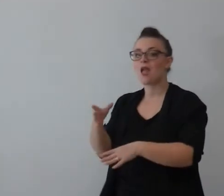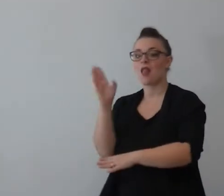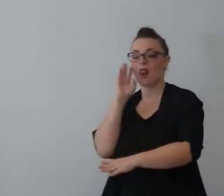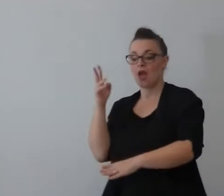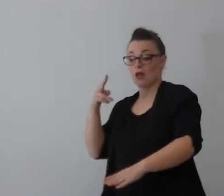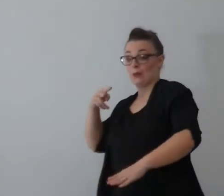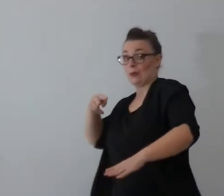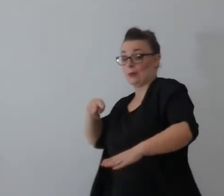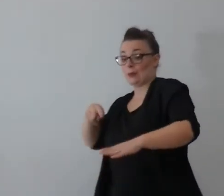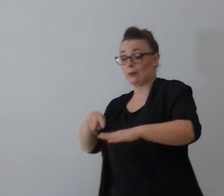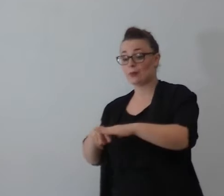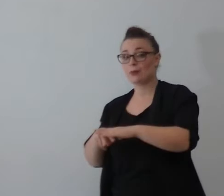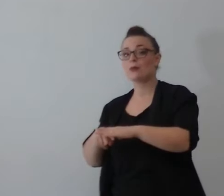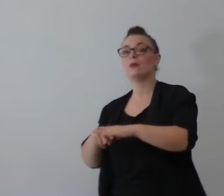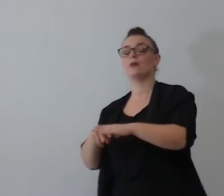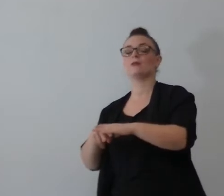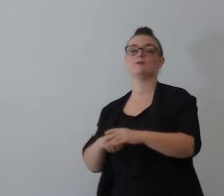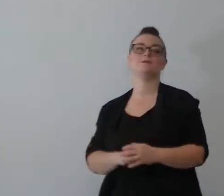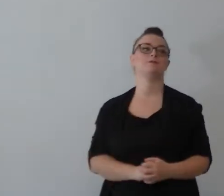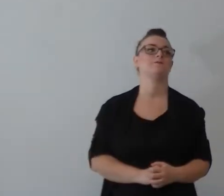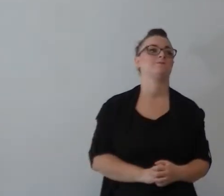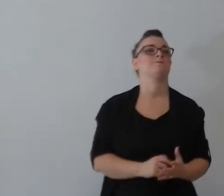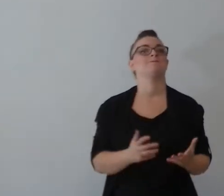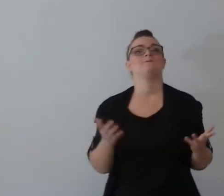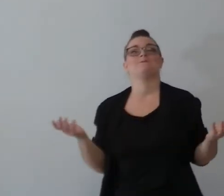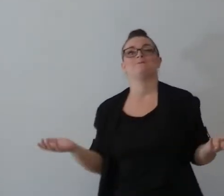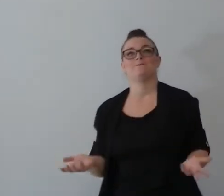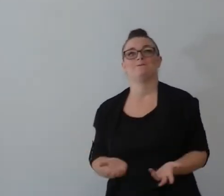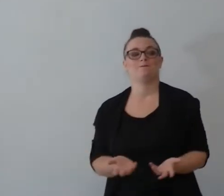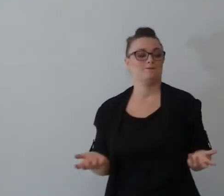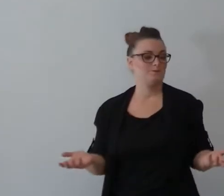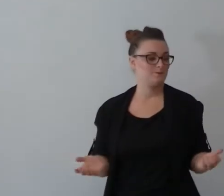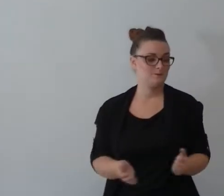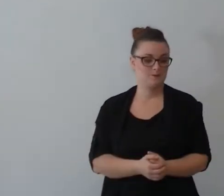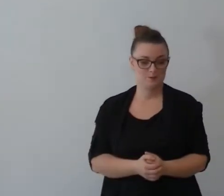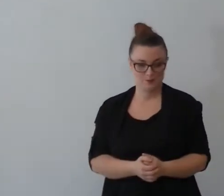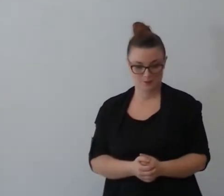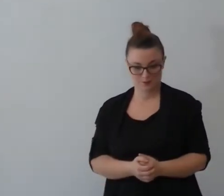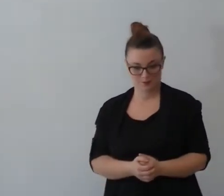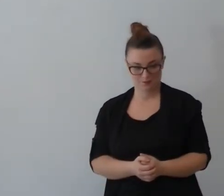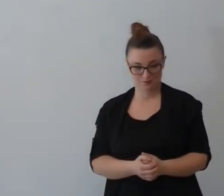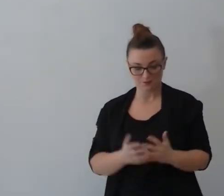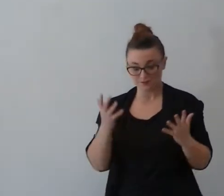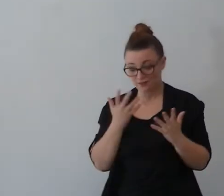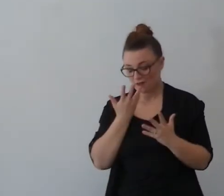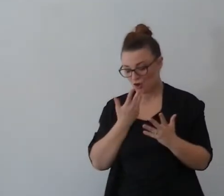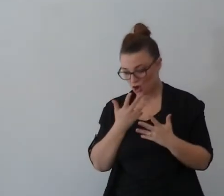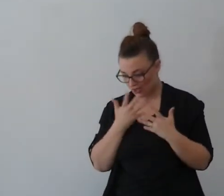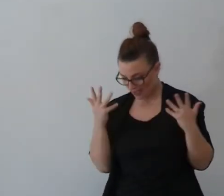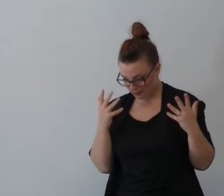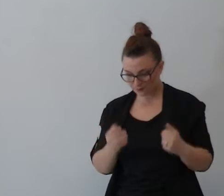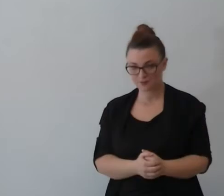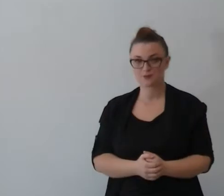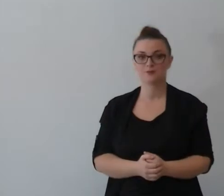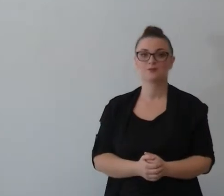quello che tu debba fare la vogliamo mettere in in termini un pochino più moderni